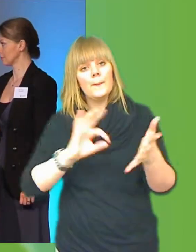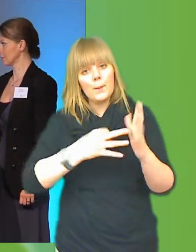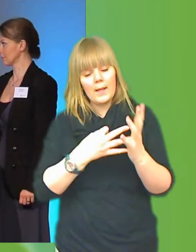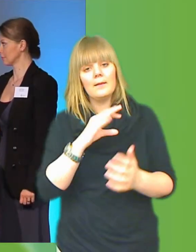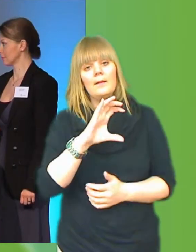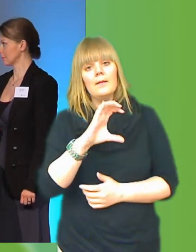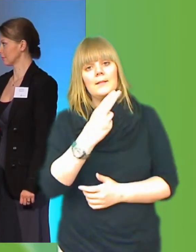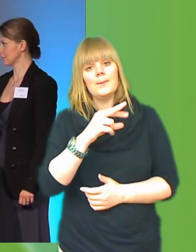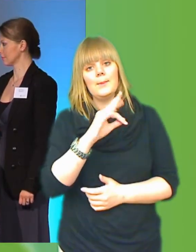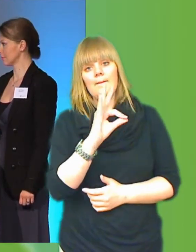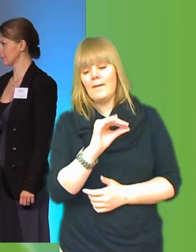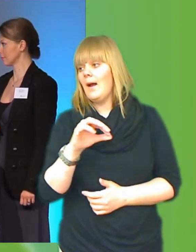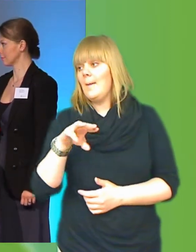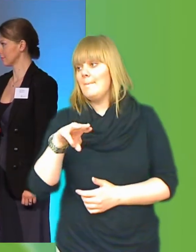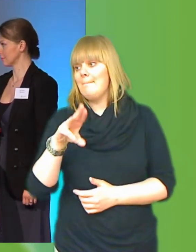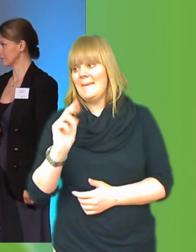till kommunen.